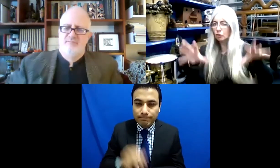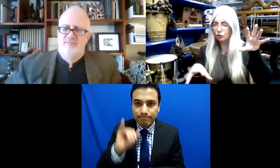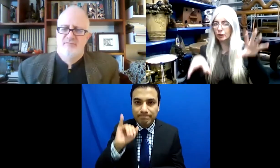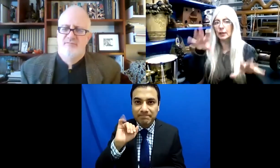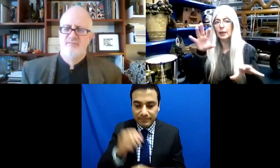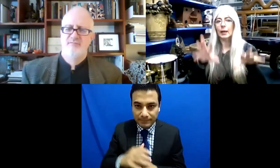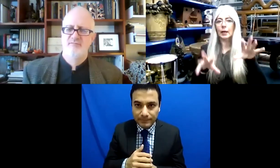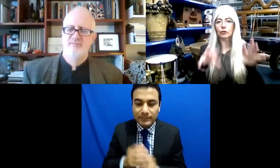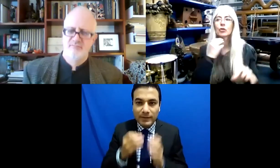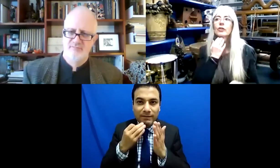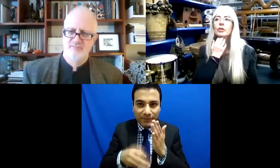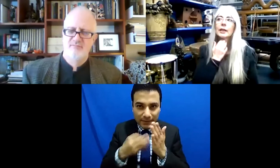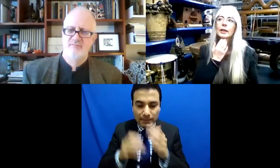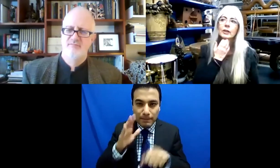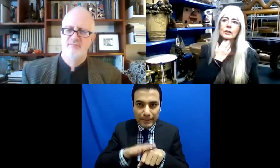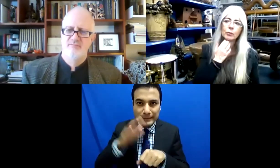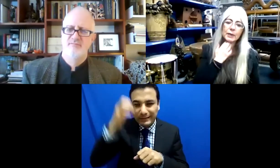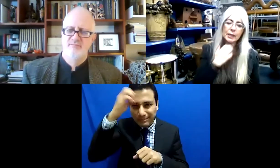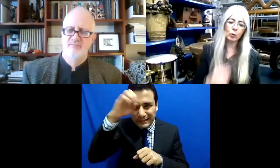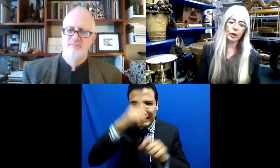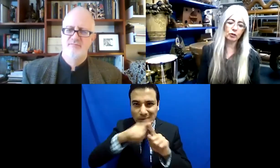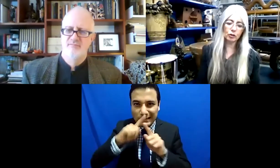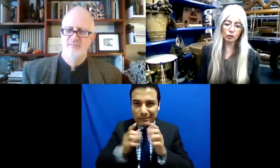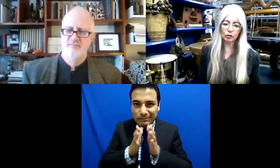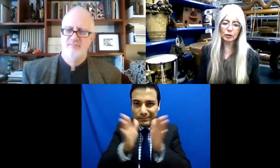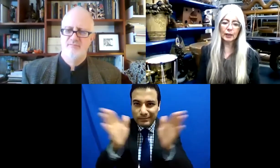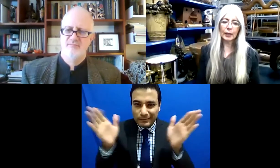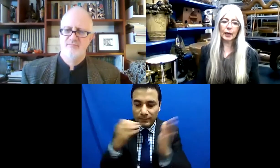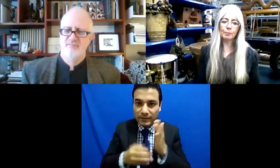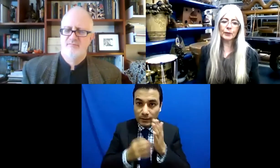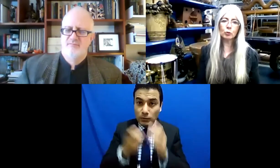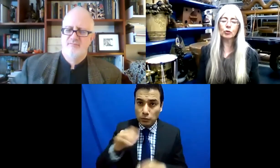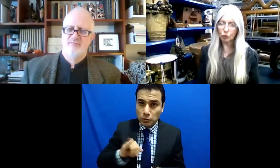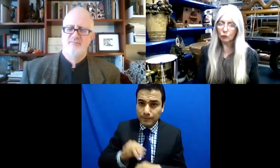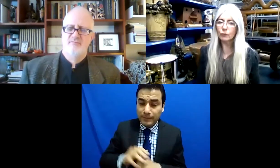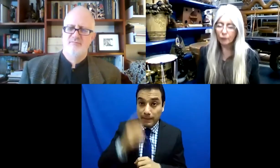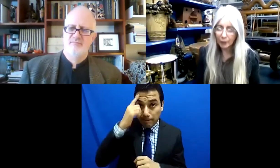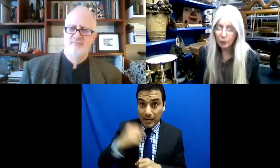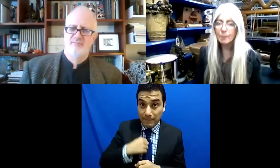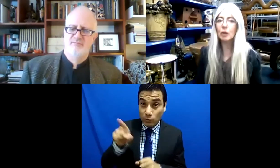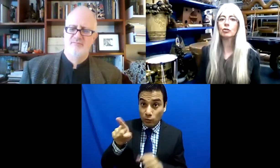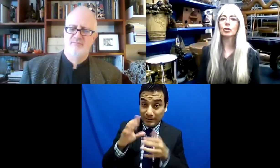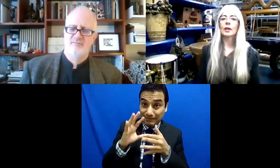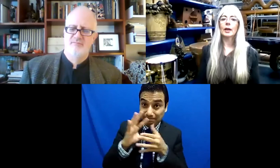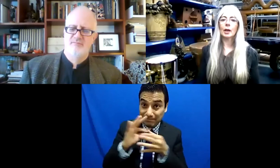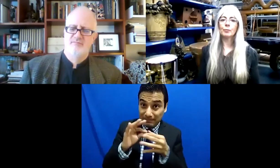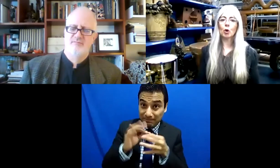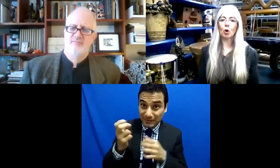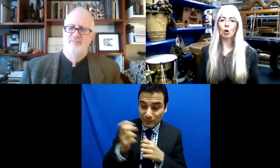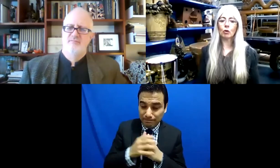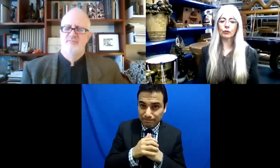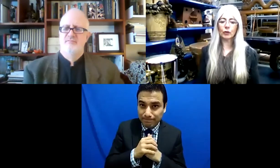expandir tus experiencias. Entonces es una situación interesante. Y para mí, cuando hice esta audición, era